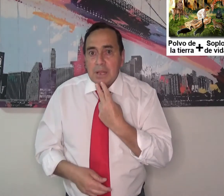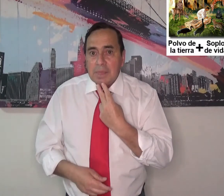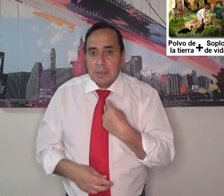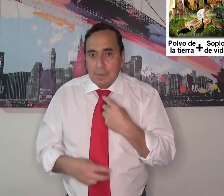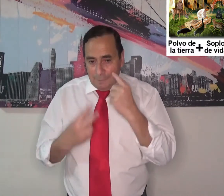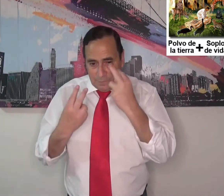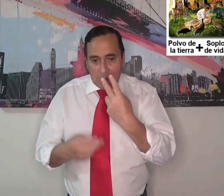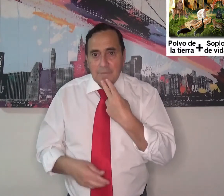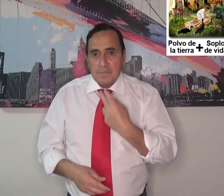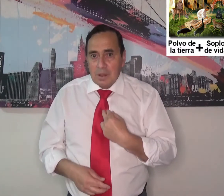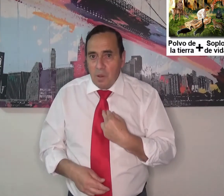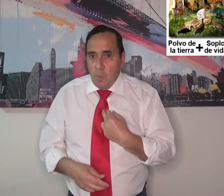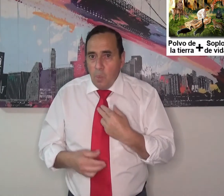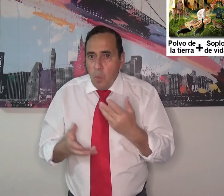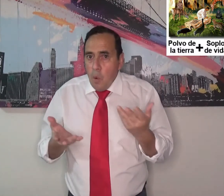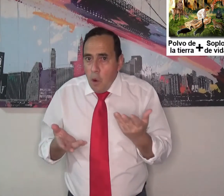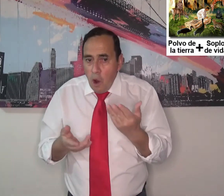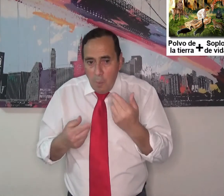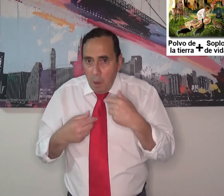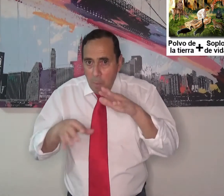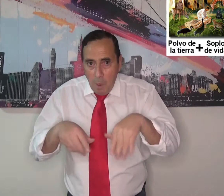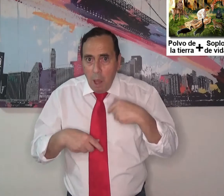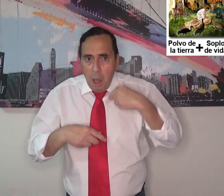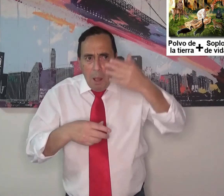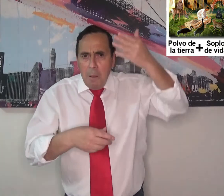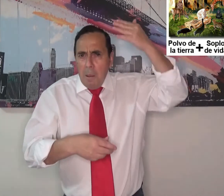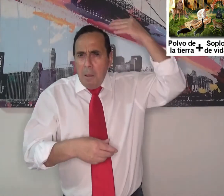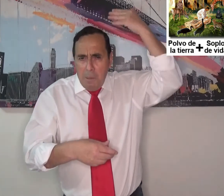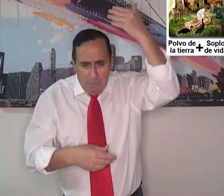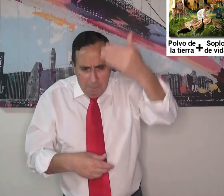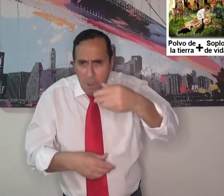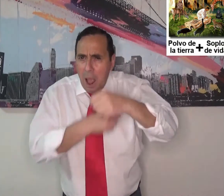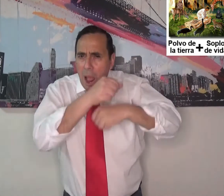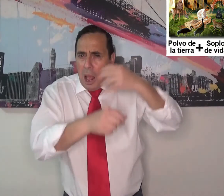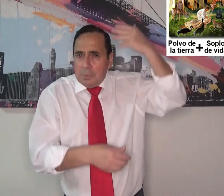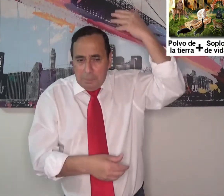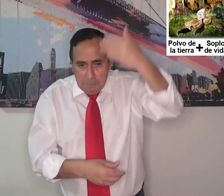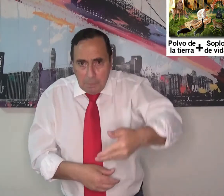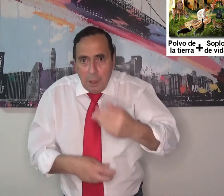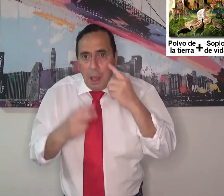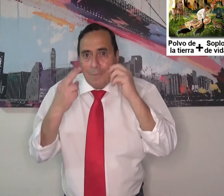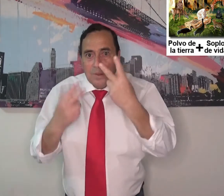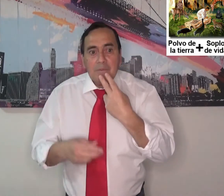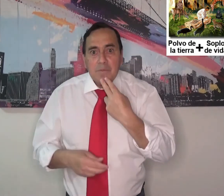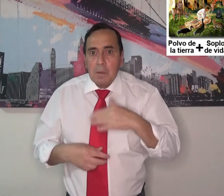Aliento de vida para que el hombre fuera vivo. ¿Cómo?